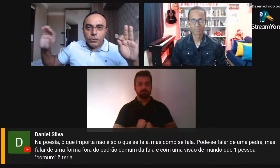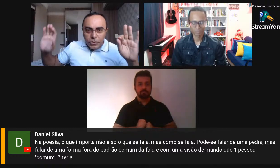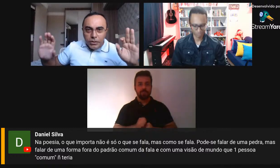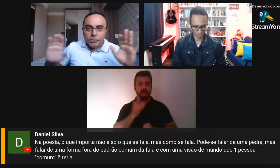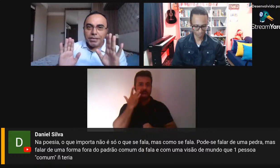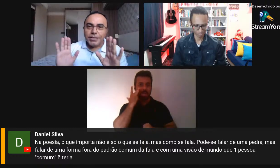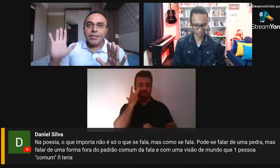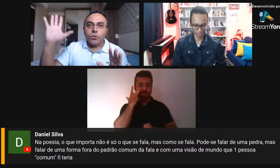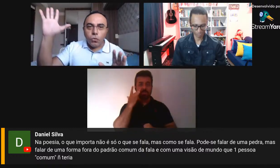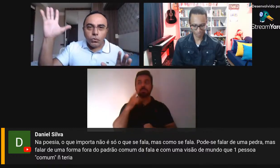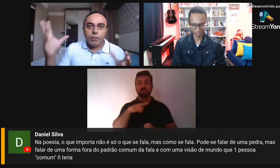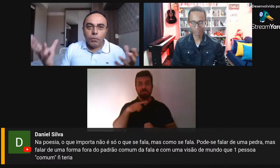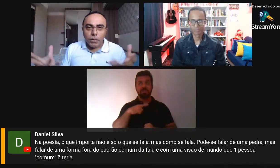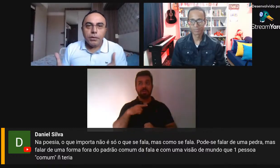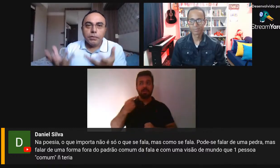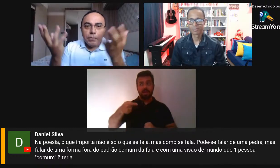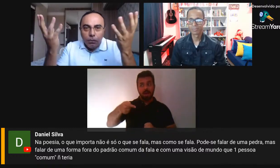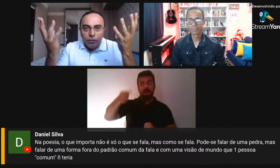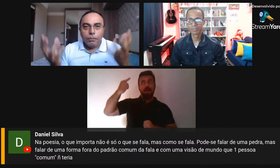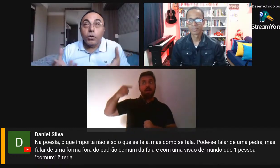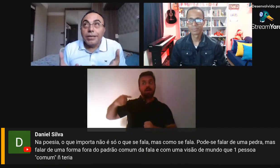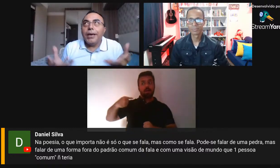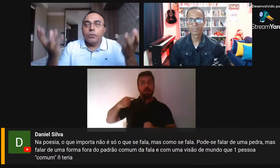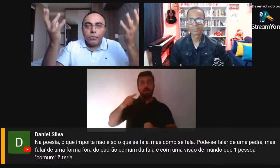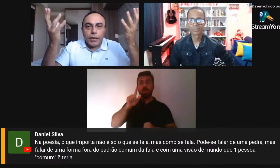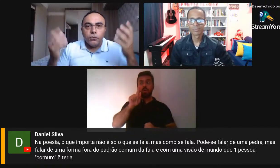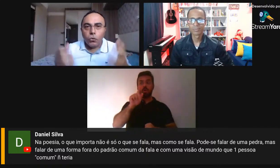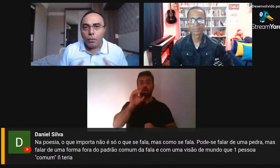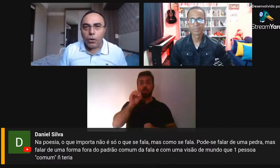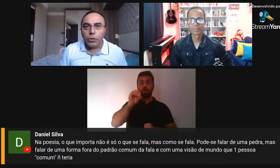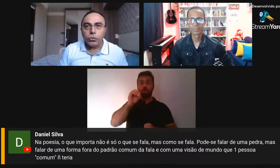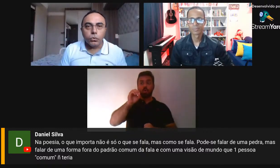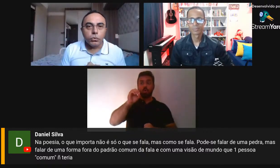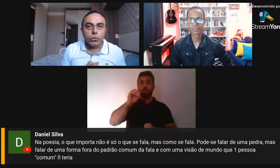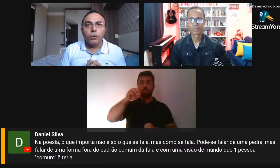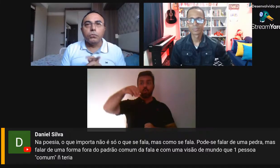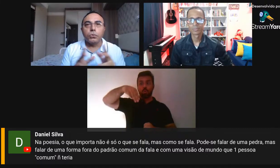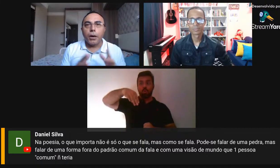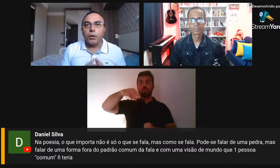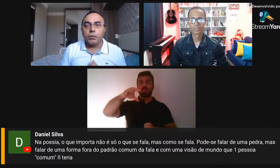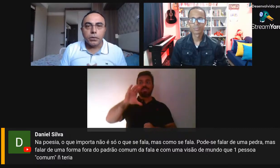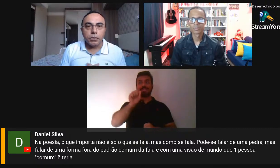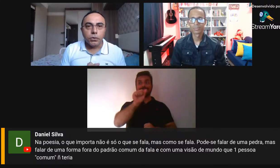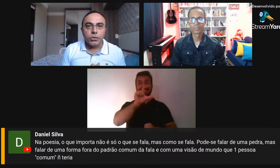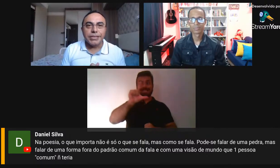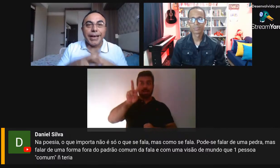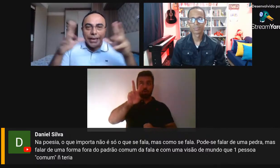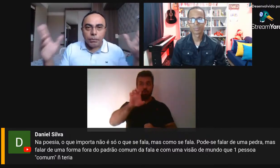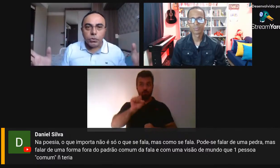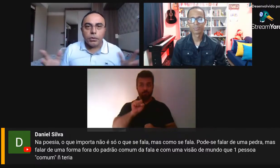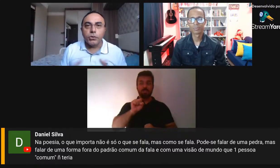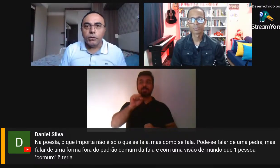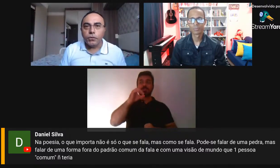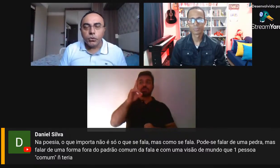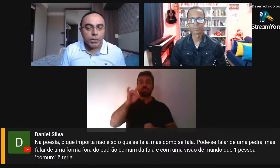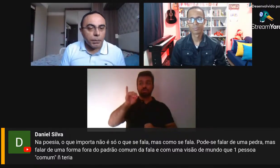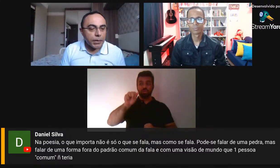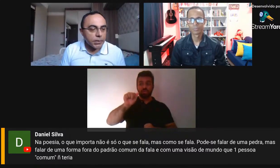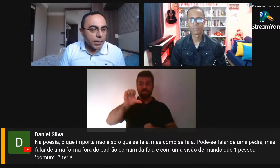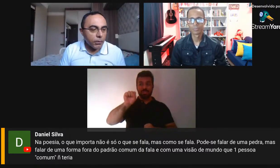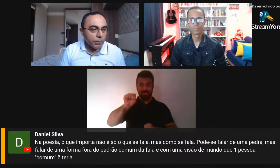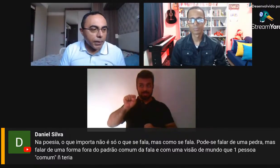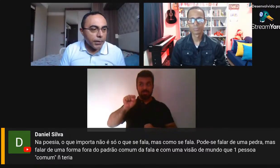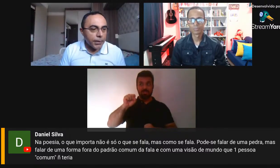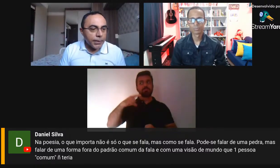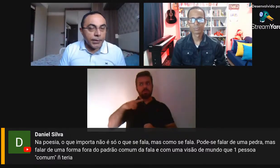Gonçalves Dias, mas assim, contemporâneo, moderno, no caso, foi o maior de todos e é um dos maiores que nós teremos, que eu acho dificilmente